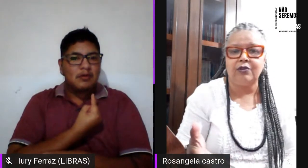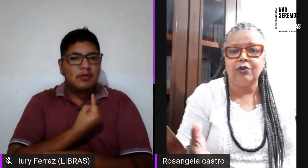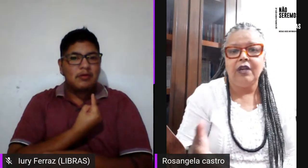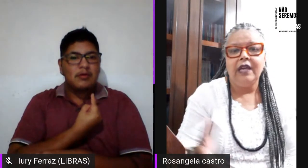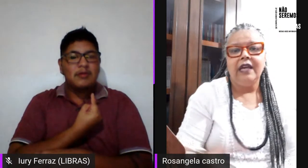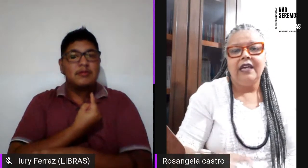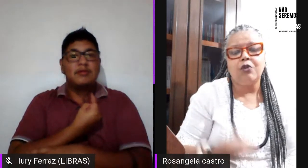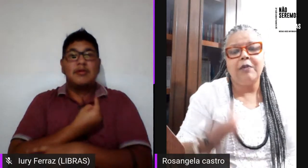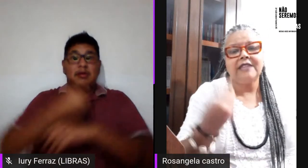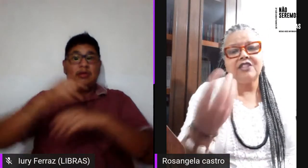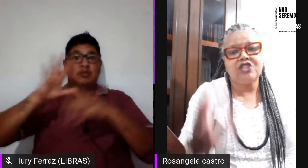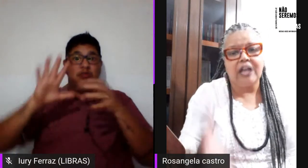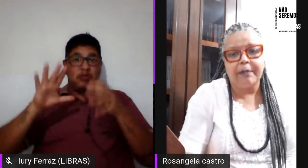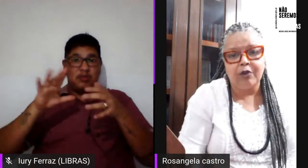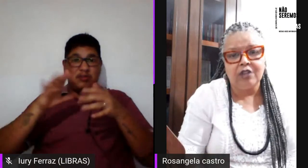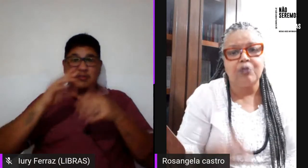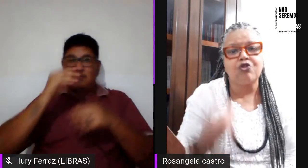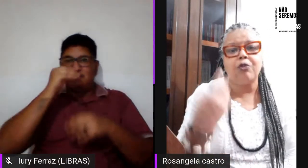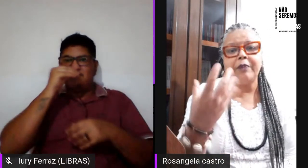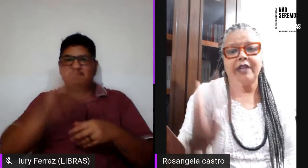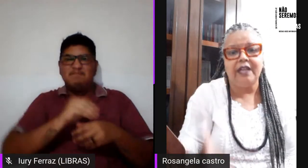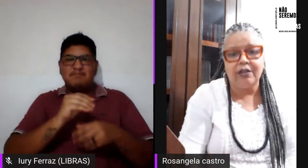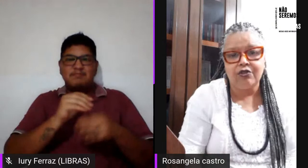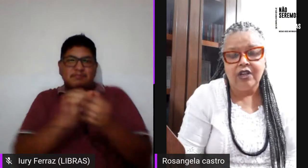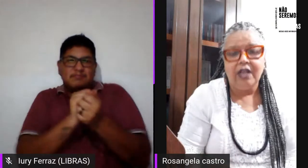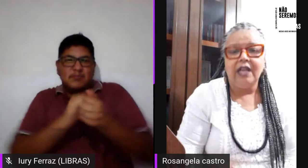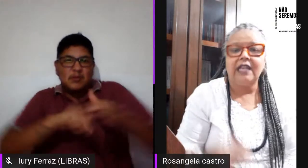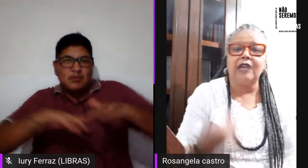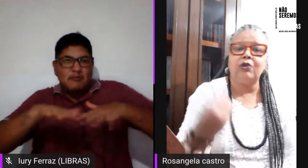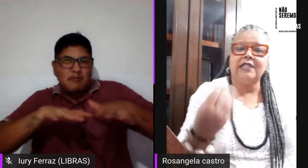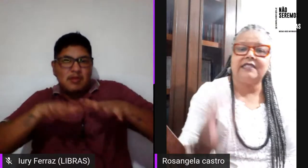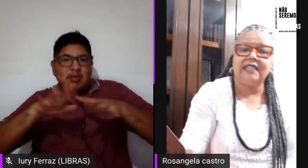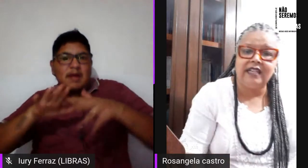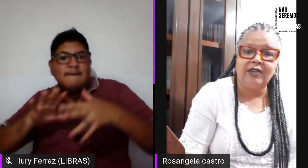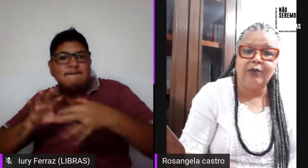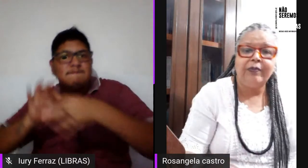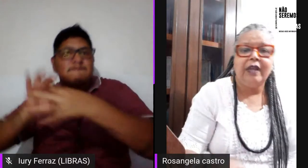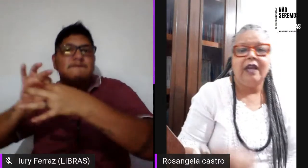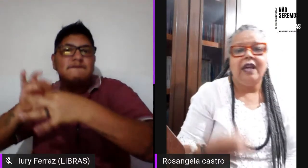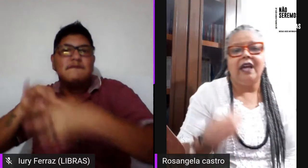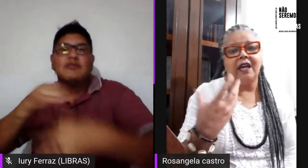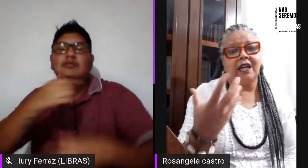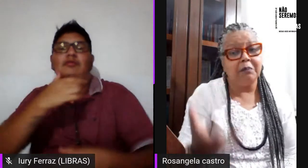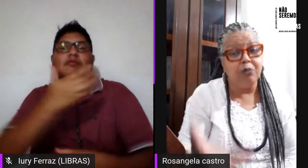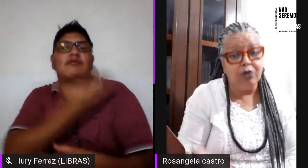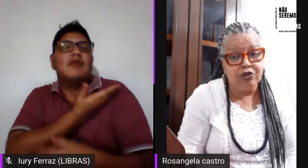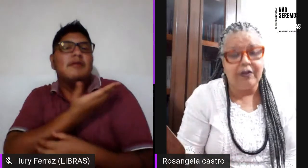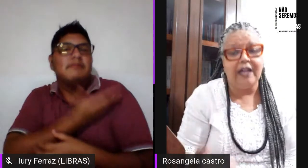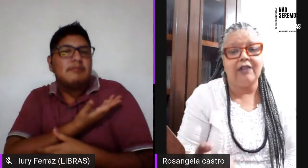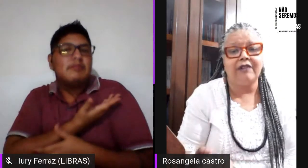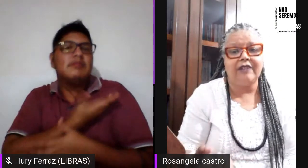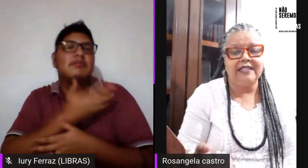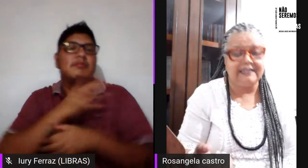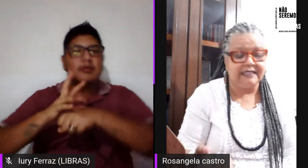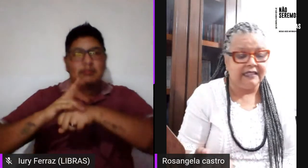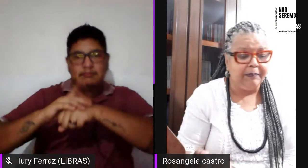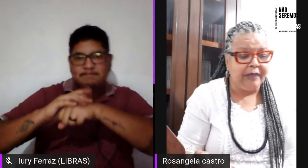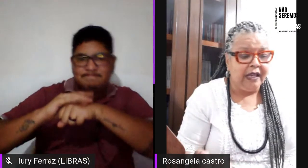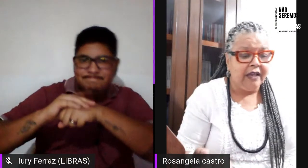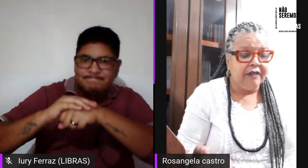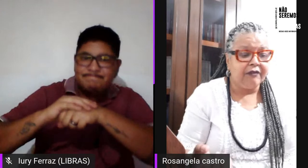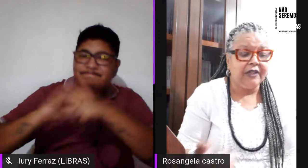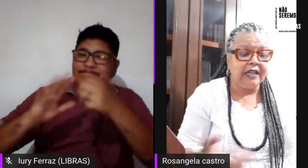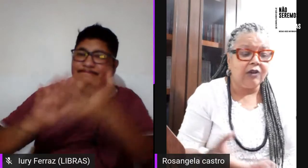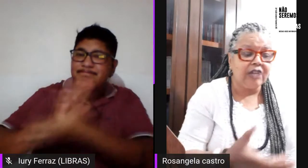movimento e começam a estar próximo aos companheiros que adoeceram, muitos vieram a falecer.